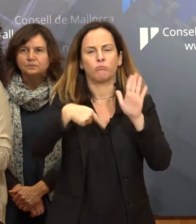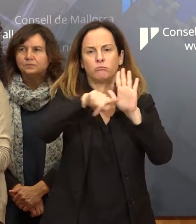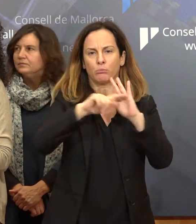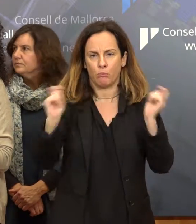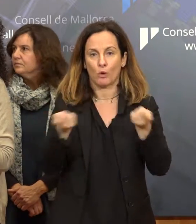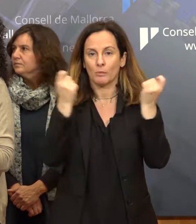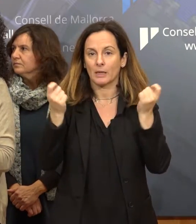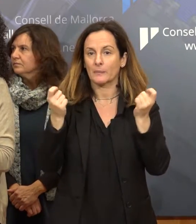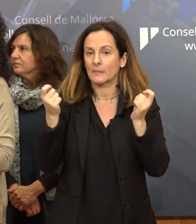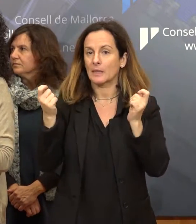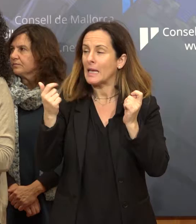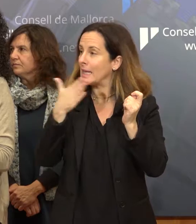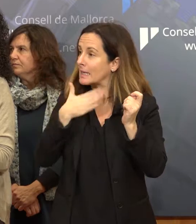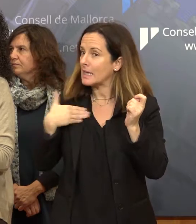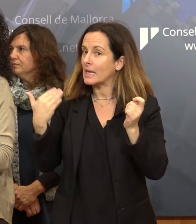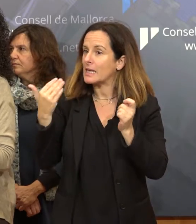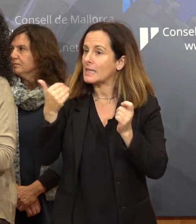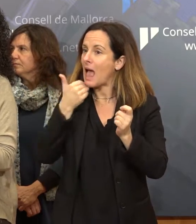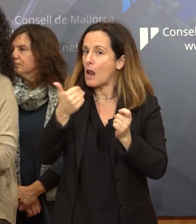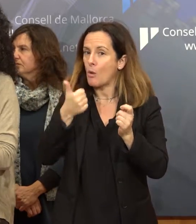Vols puntualitzar qualsevol cosa més, Jaume?